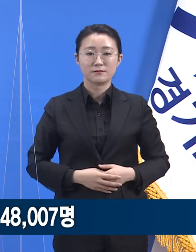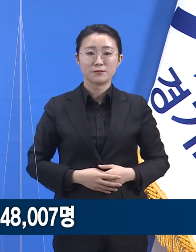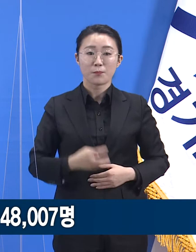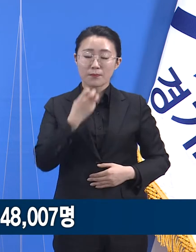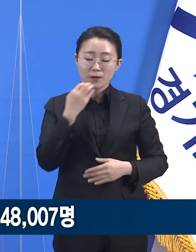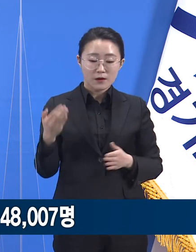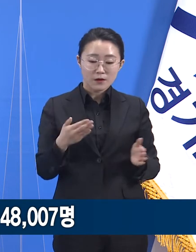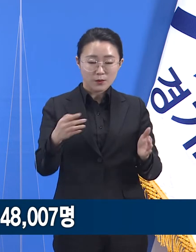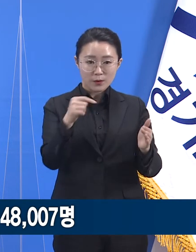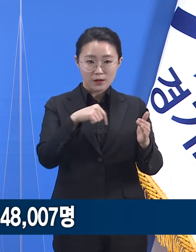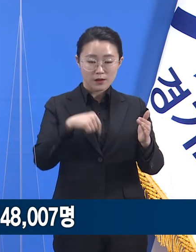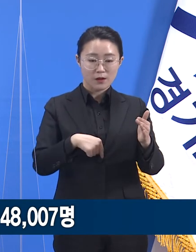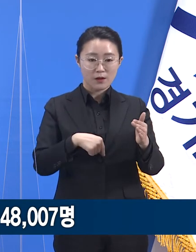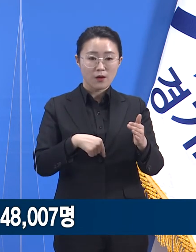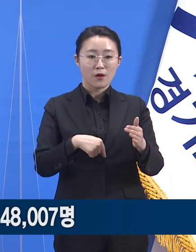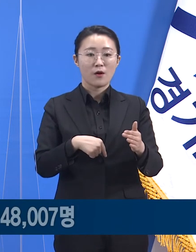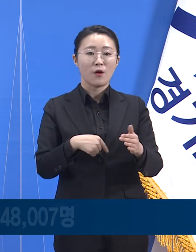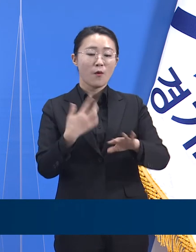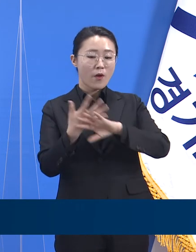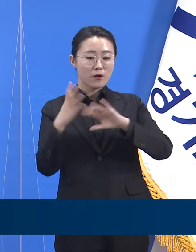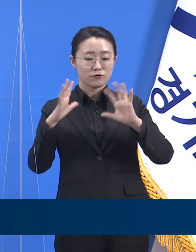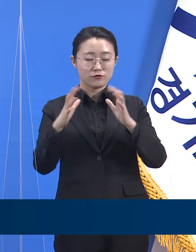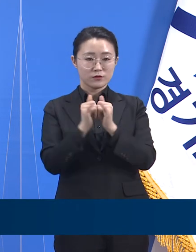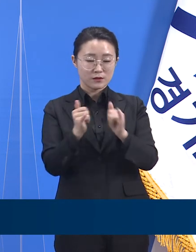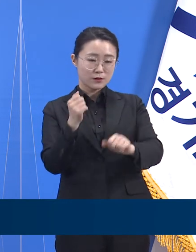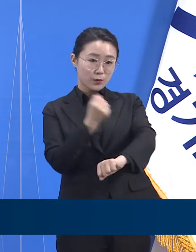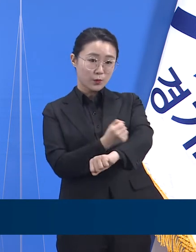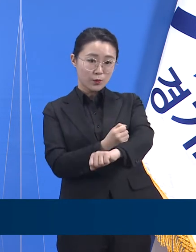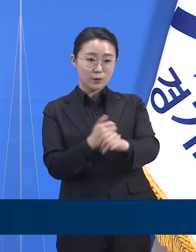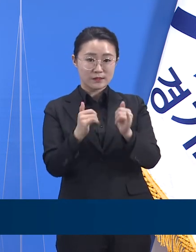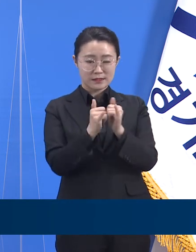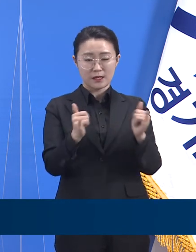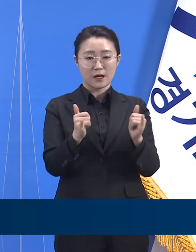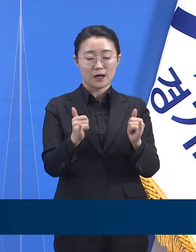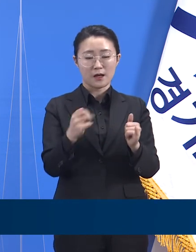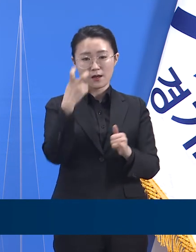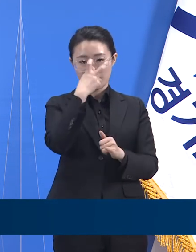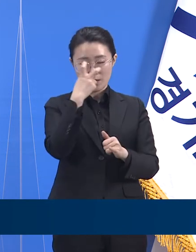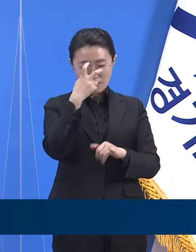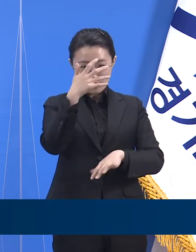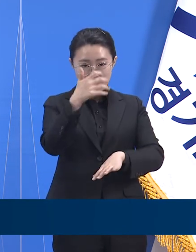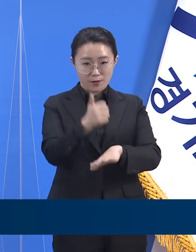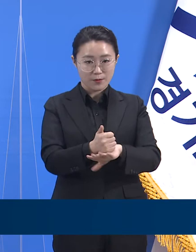경기도의 외국인 노동자 진단검사 결과에 대해서 요약 설명드립니다.